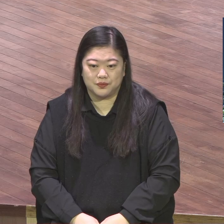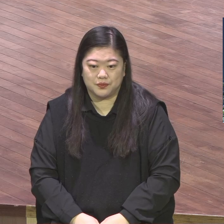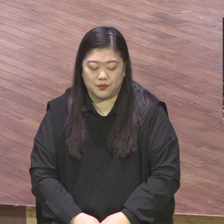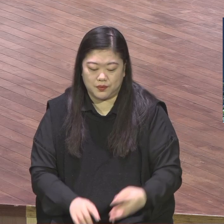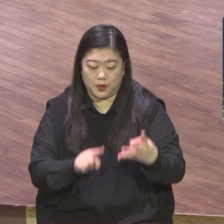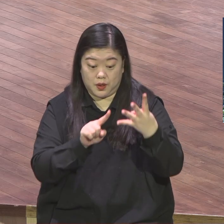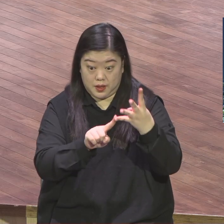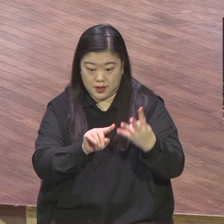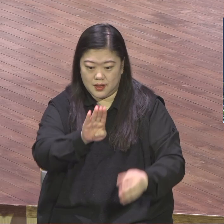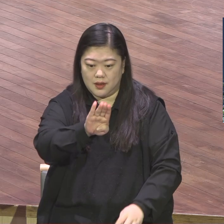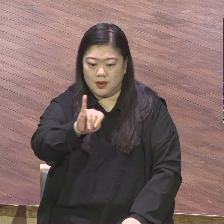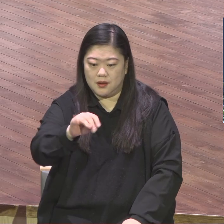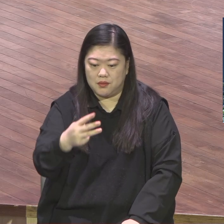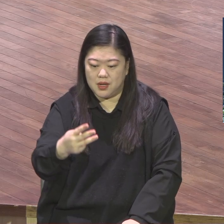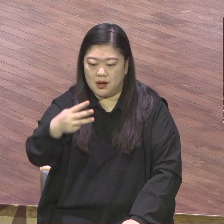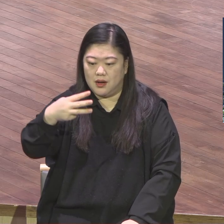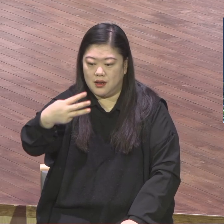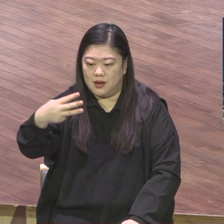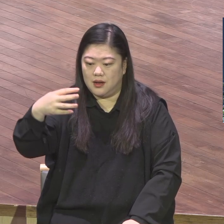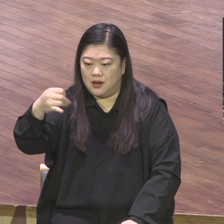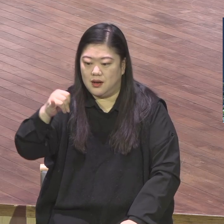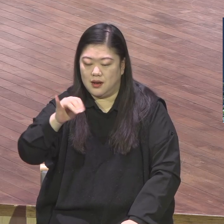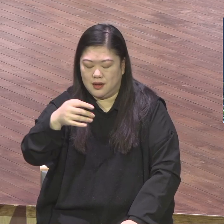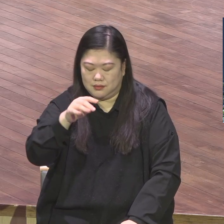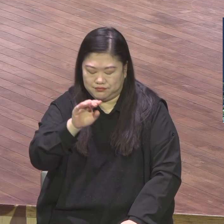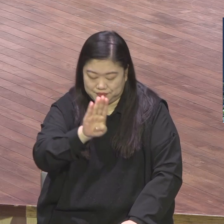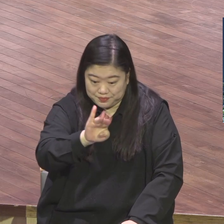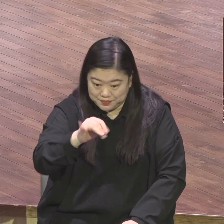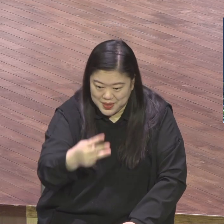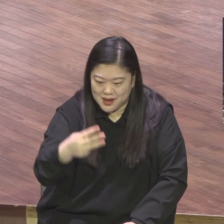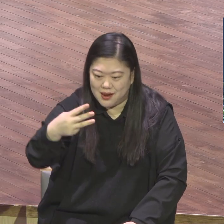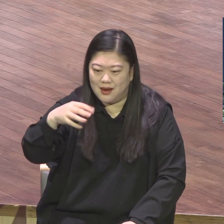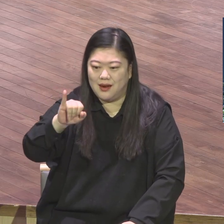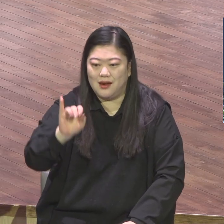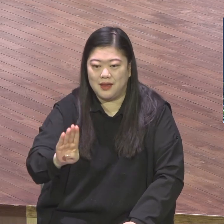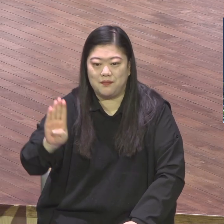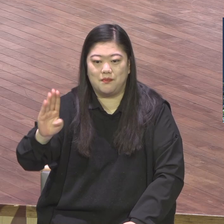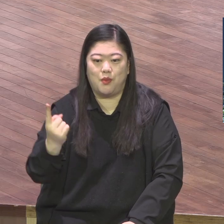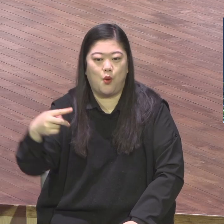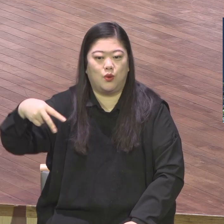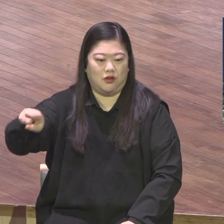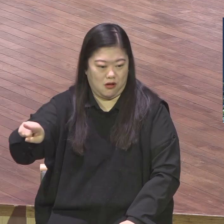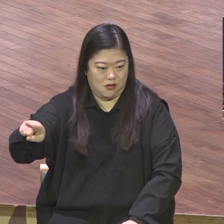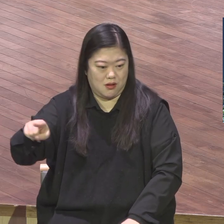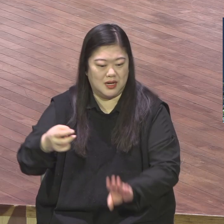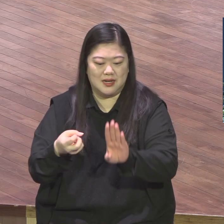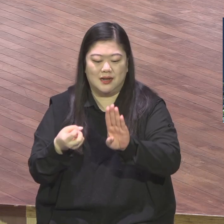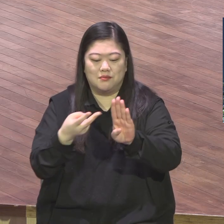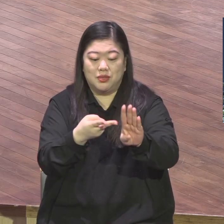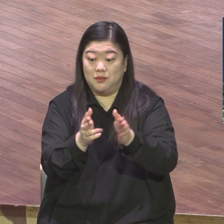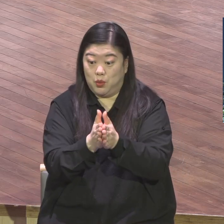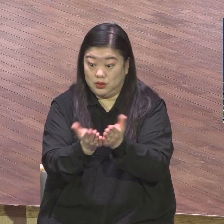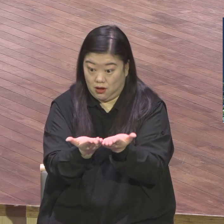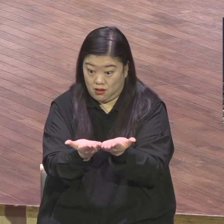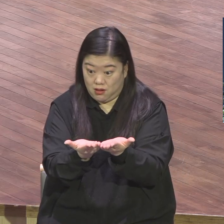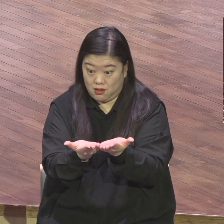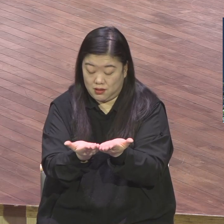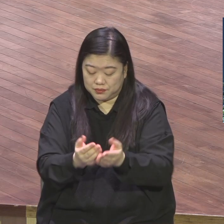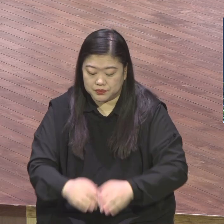빌리포스는 그리스도 안에 있는 성도의 이 삶이 기쁜 삶인